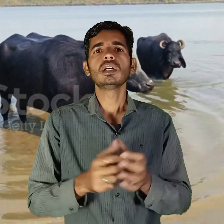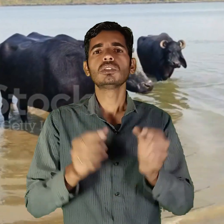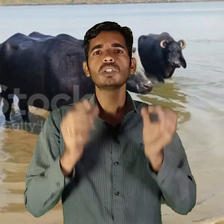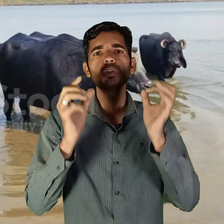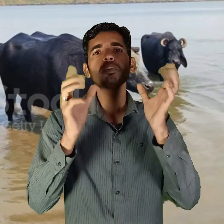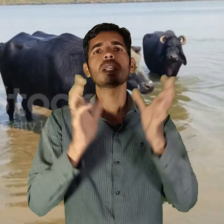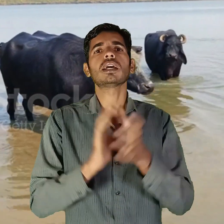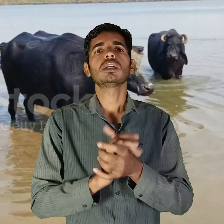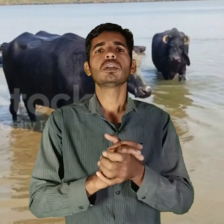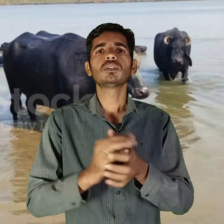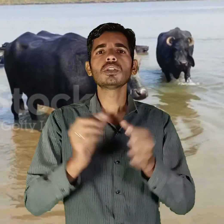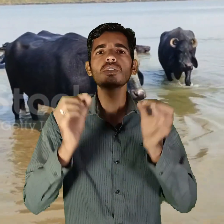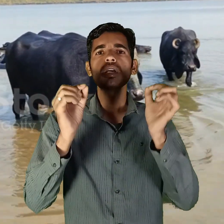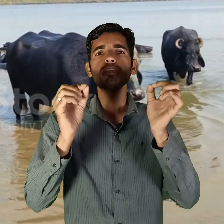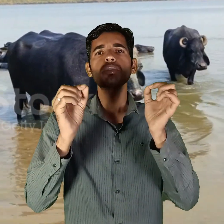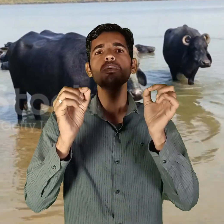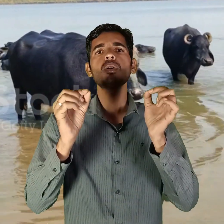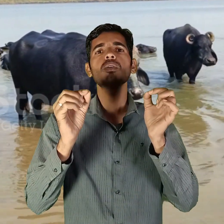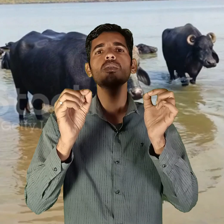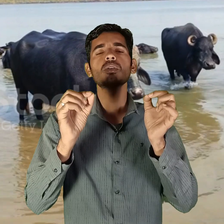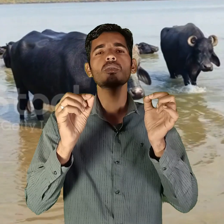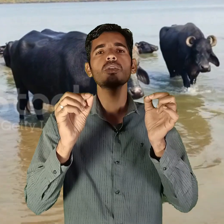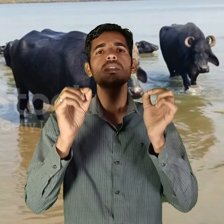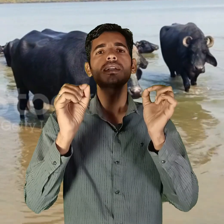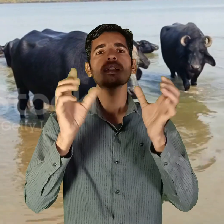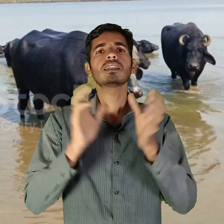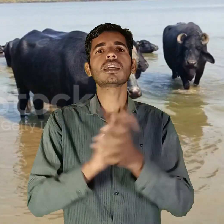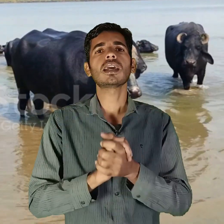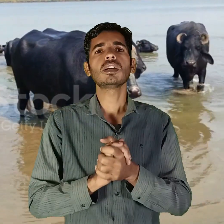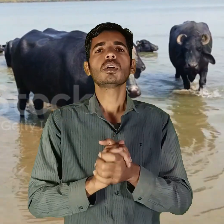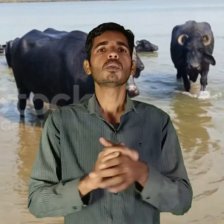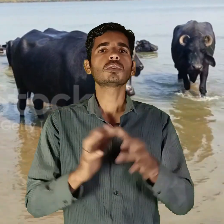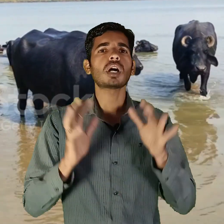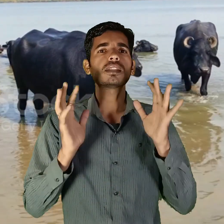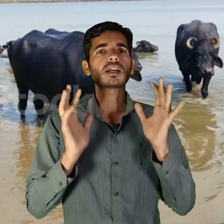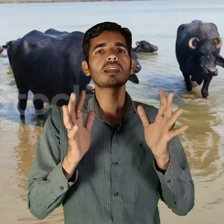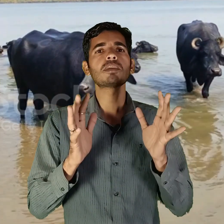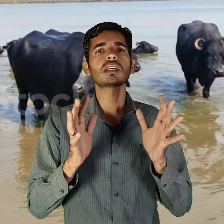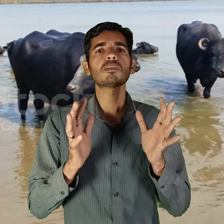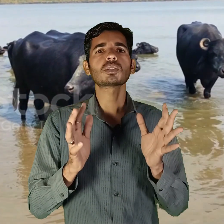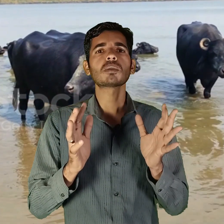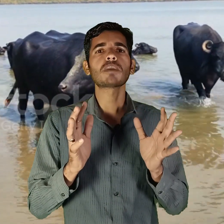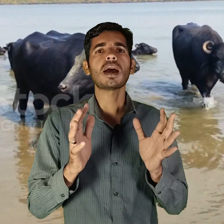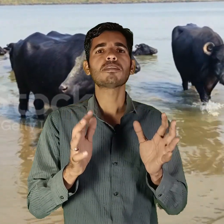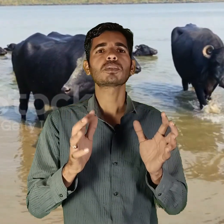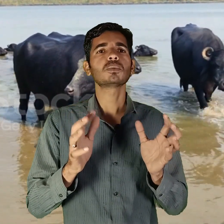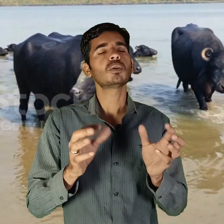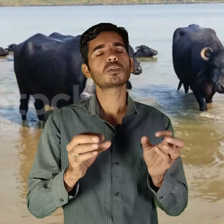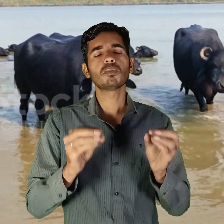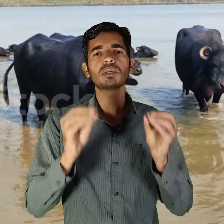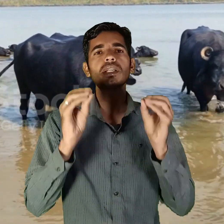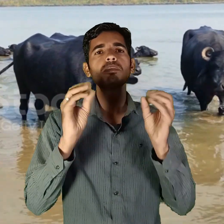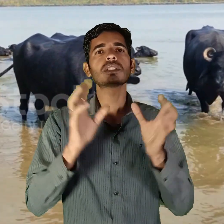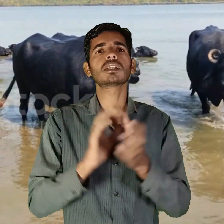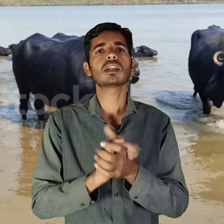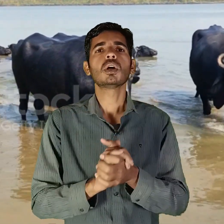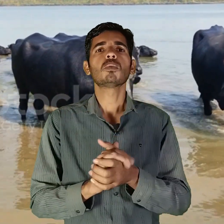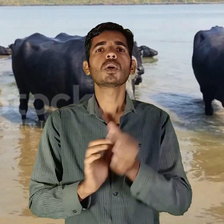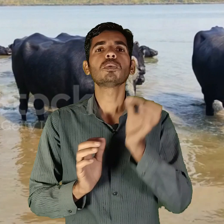जरूर पिलाए जिससे पसुओं को कोई दिक्कत नहीं आए और ज्यादा घर्मी के मौसम में आप पसुओं को मिनरल मिक्चर और